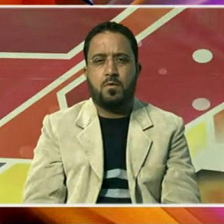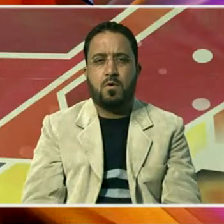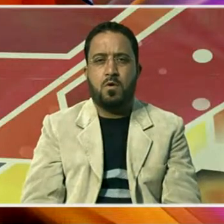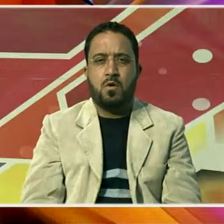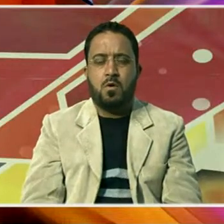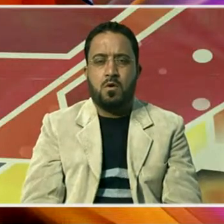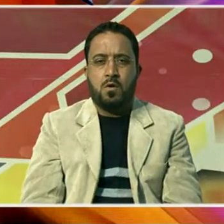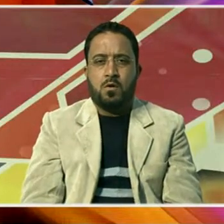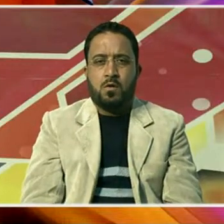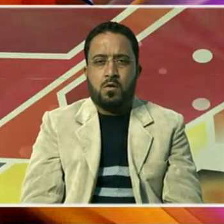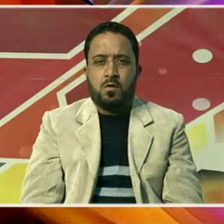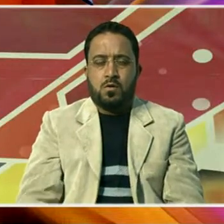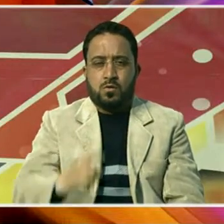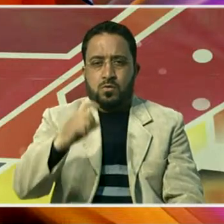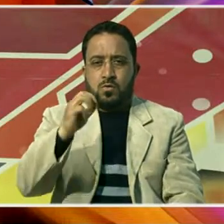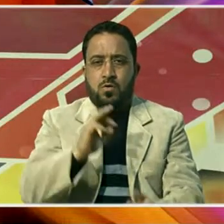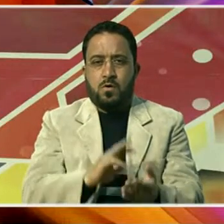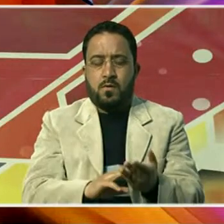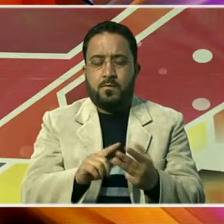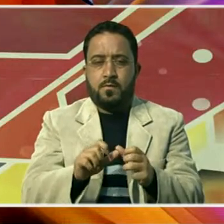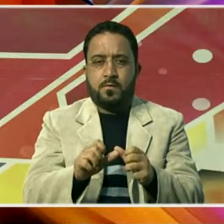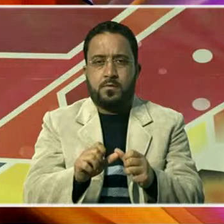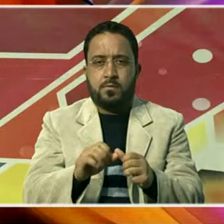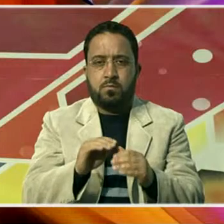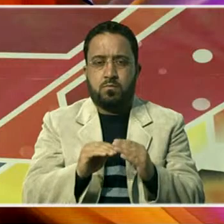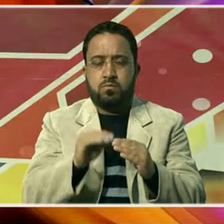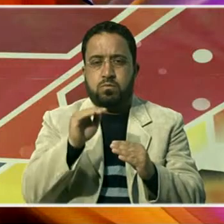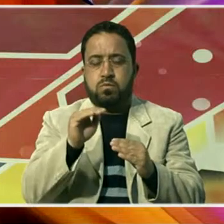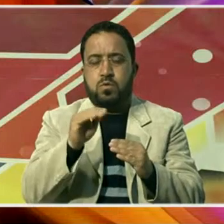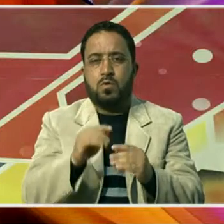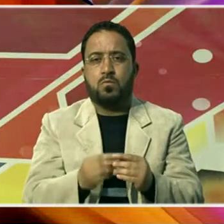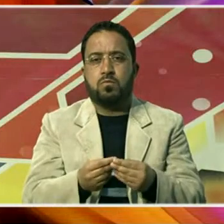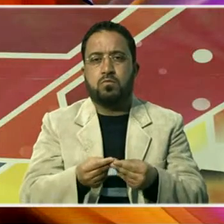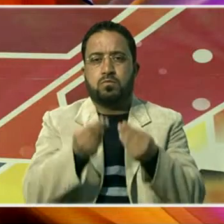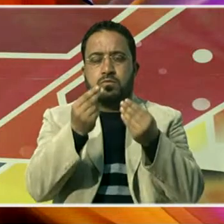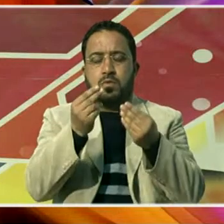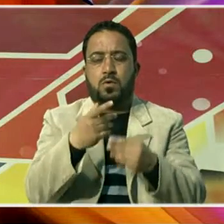دریان اسنا کووڈ انیس معاملات کے بھڑتے رجحان کے تناظر میں